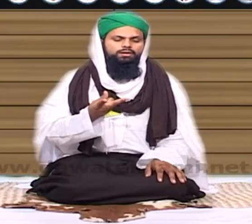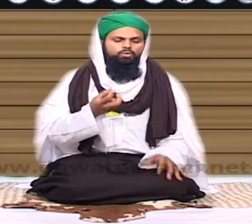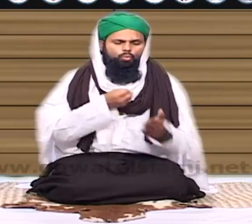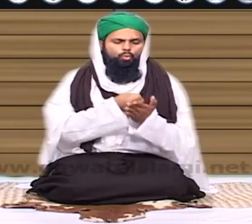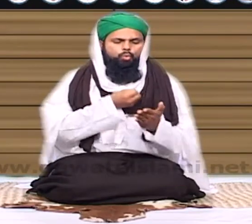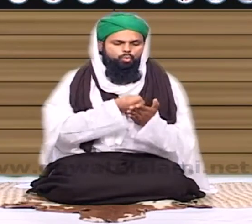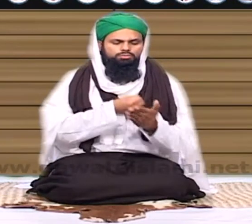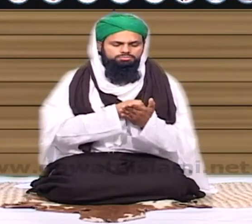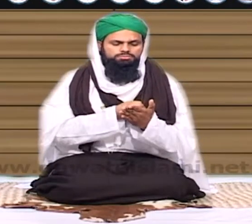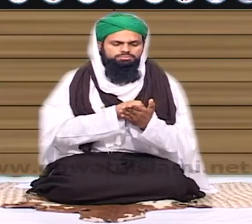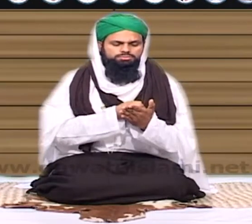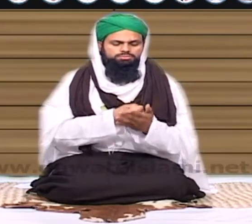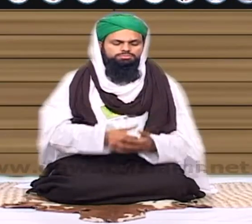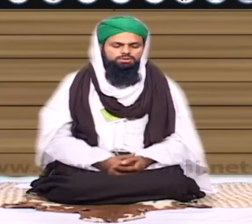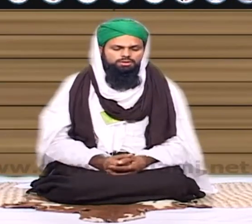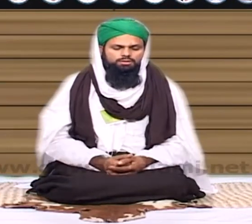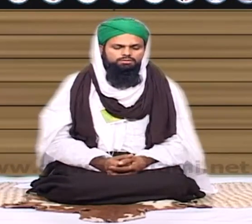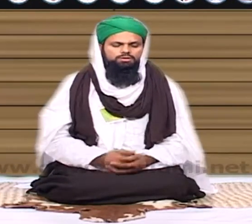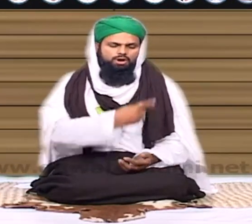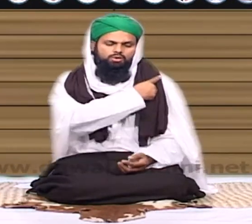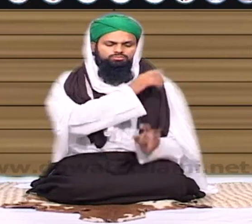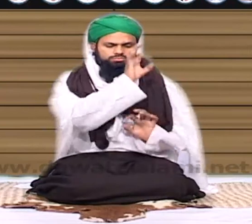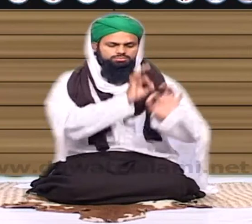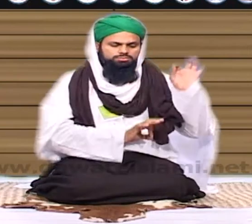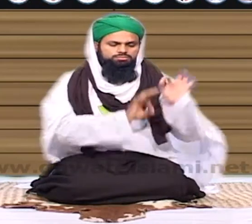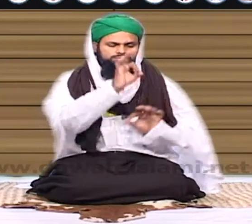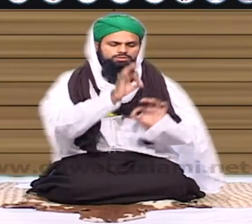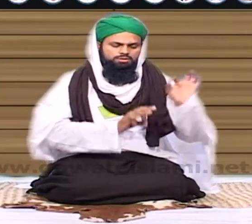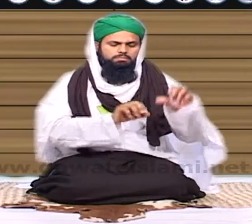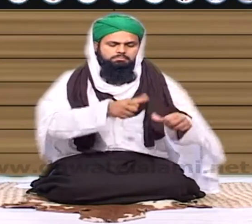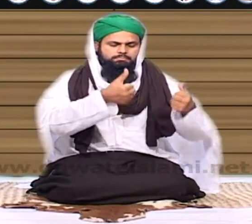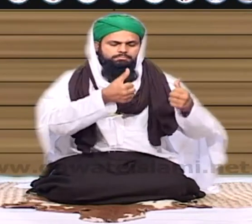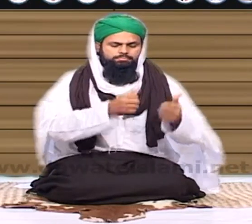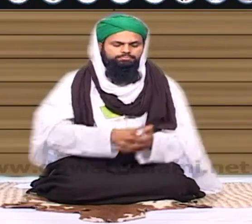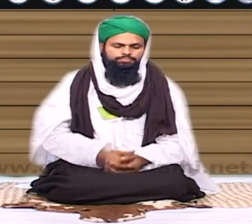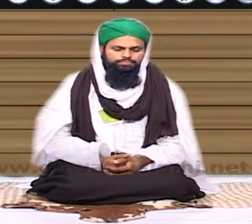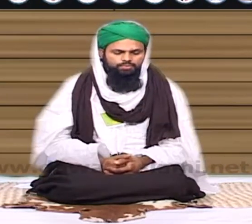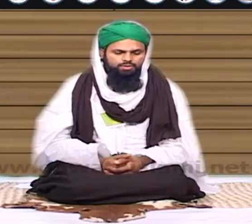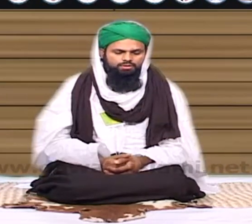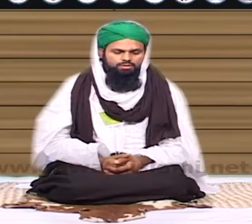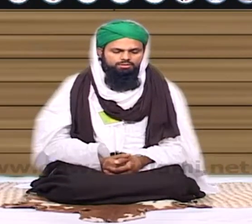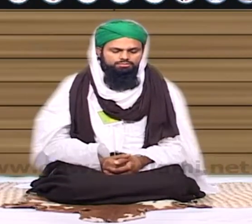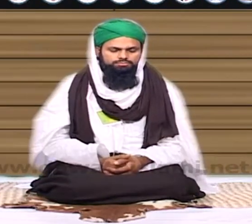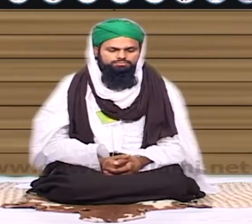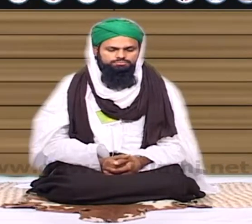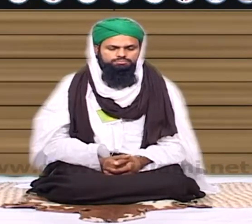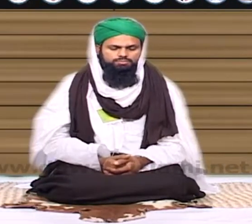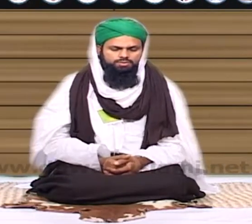کی کوشش کریں اور پلتنے میں کامیابی ہوئے تو اس طرح مدد گناتے بچا جا سکتا ہے خیر تو میں نے کہہ دی